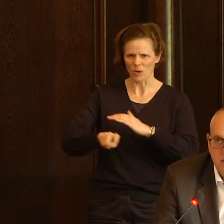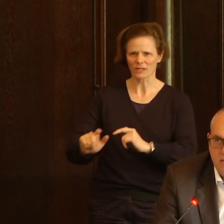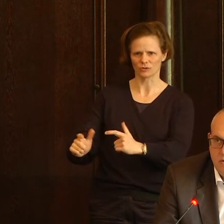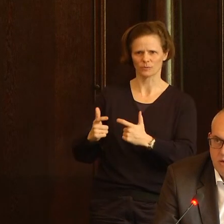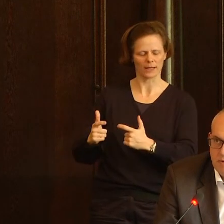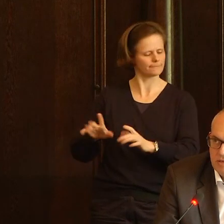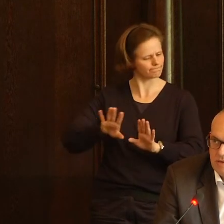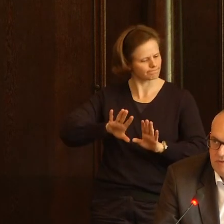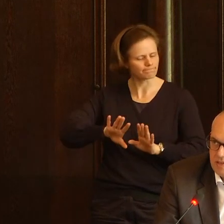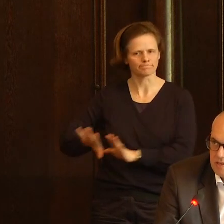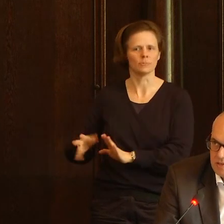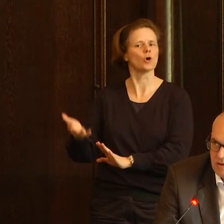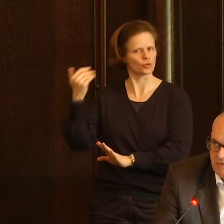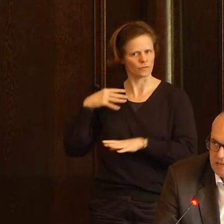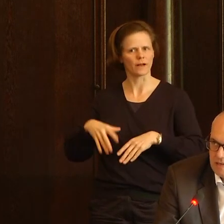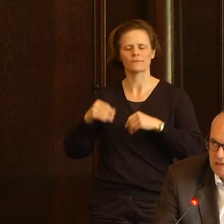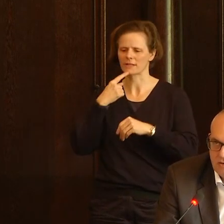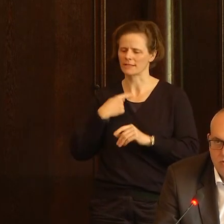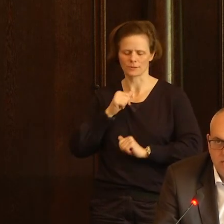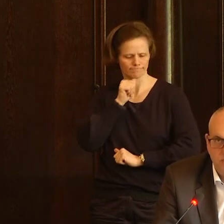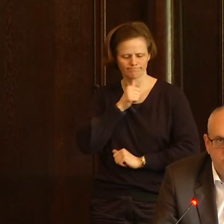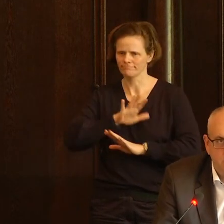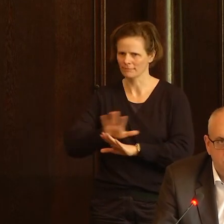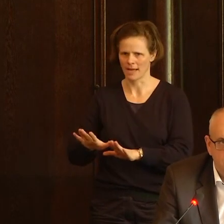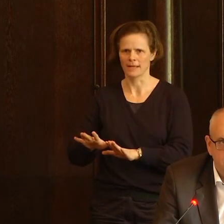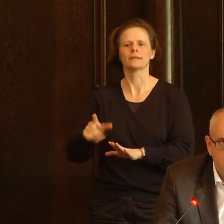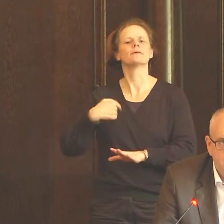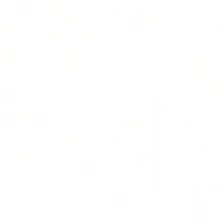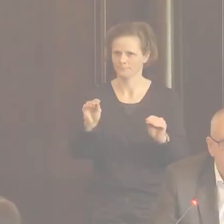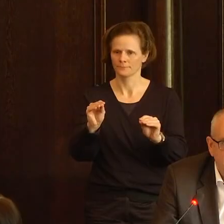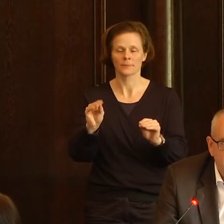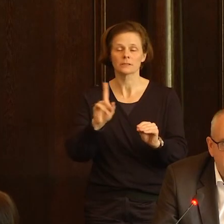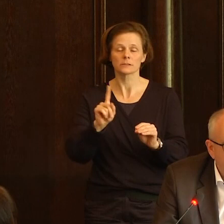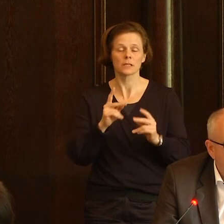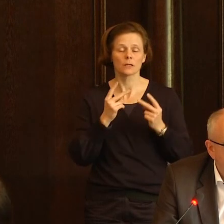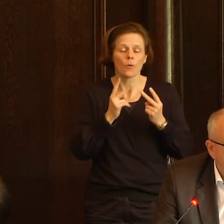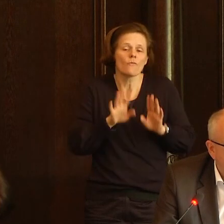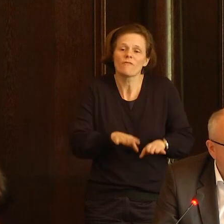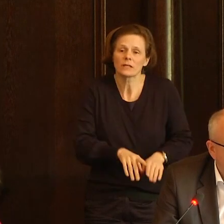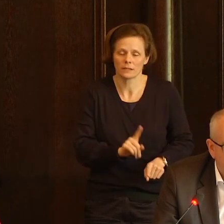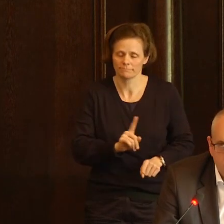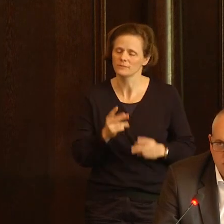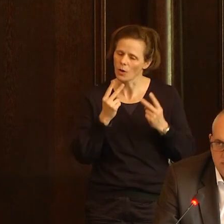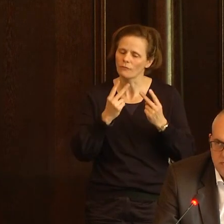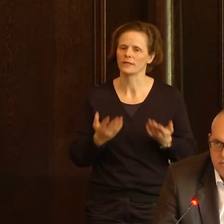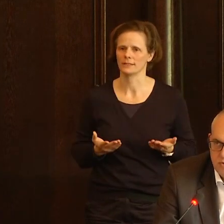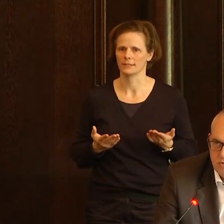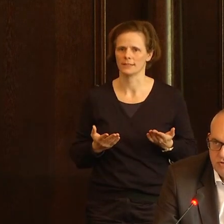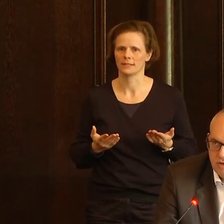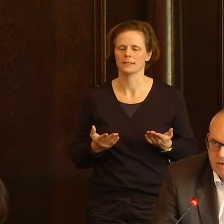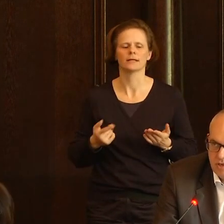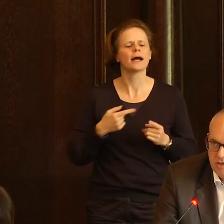an, und haben gesagt, wir setzen auf weitreichende Kontaktbeschränkungen. Die ganzen Anordnungen